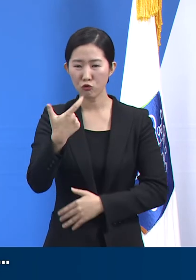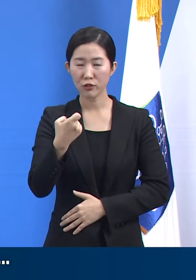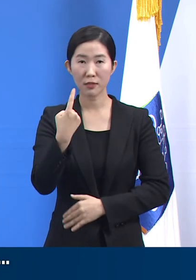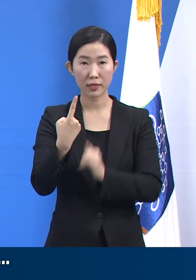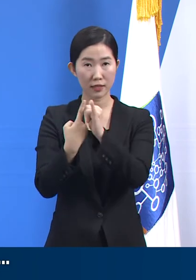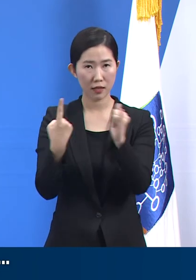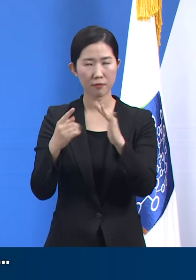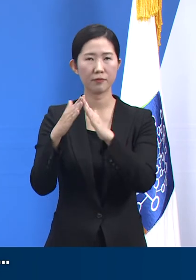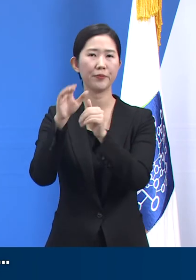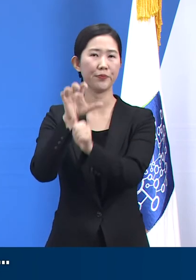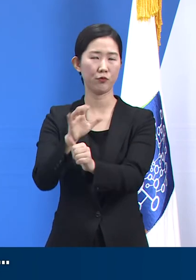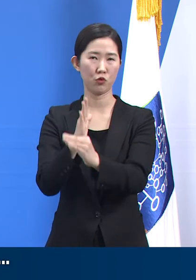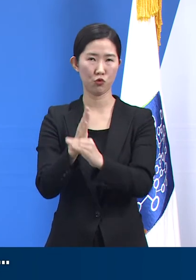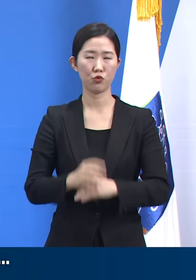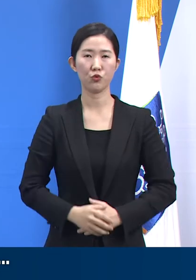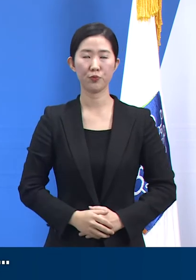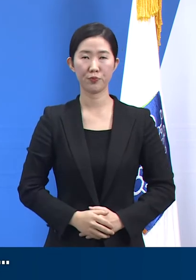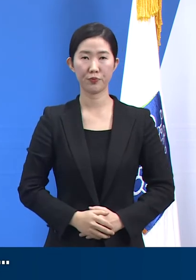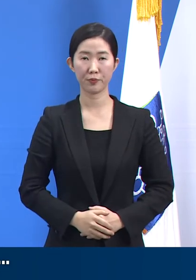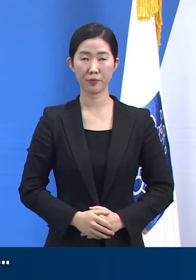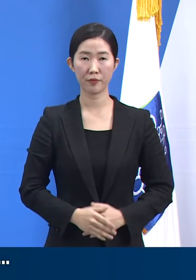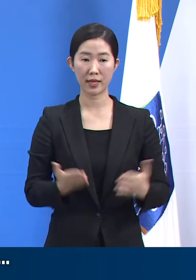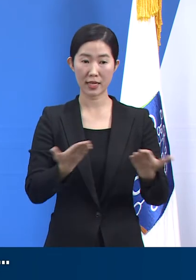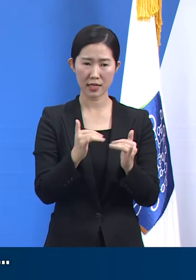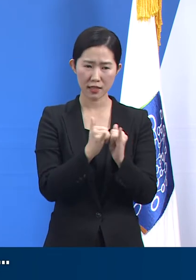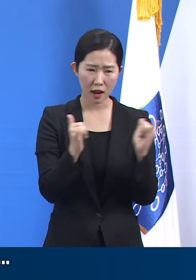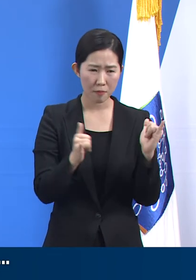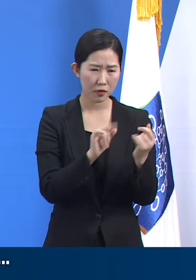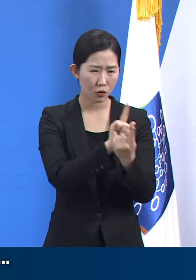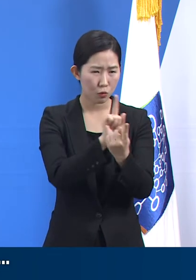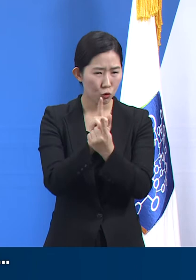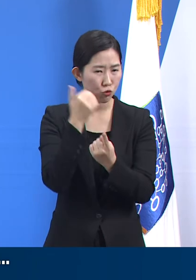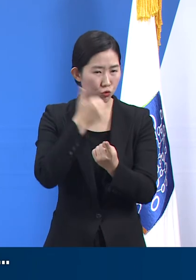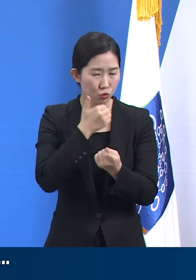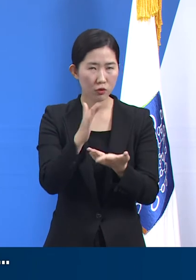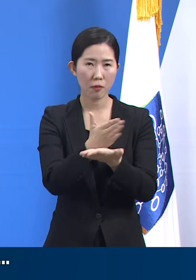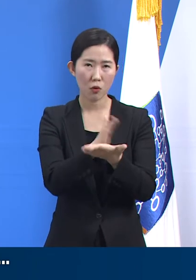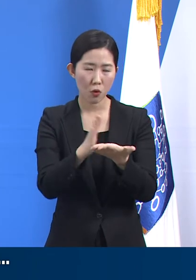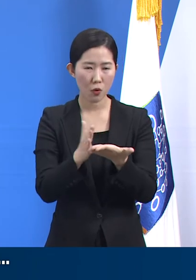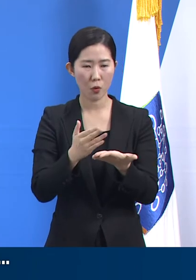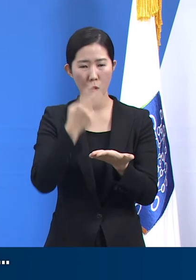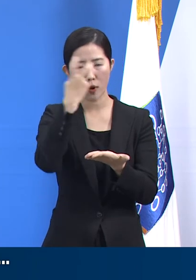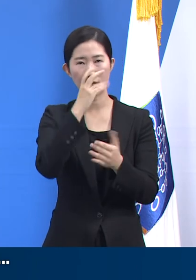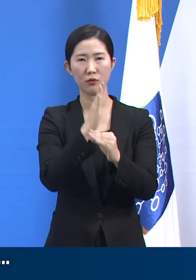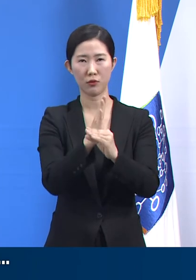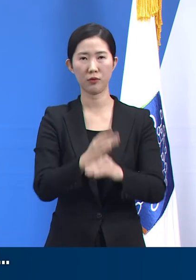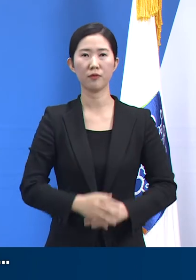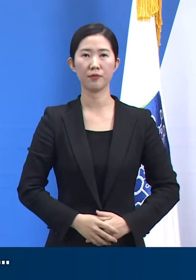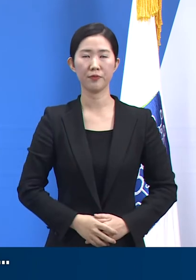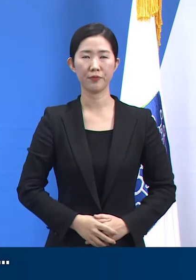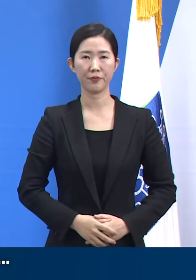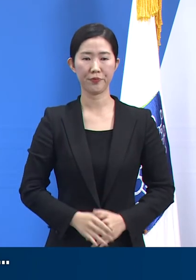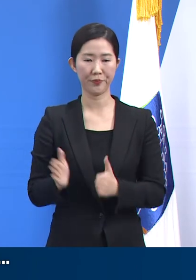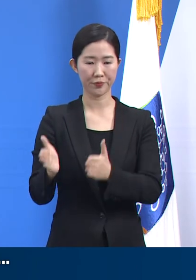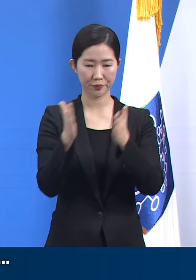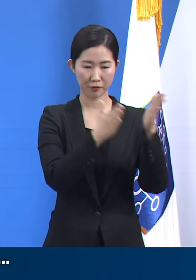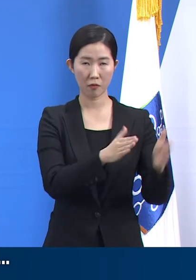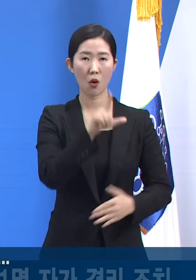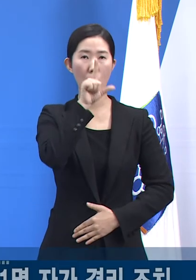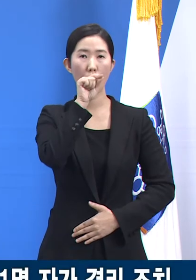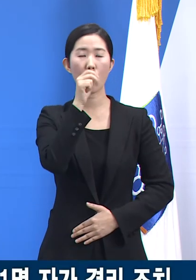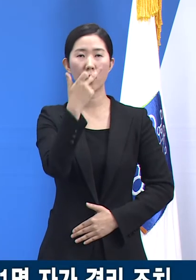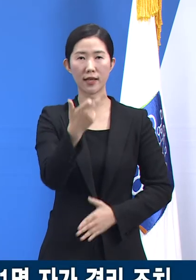직원 접촉자들은 별도로 분류하여 관리 중입니다. 오산시의